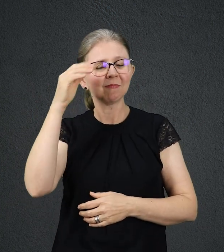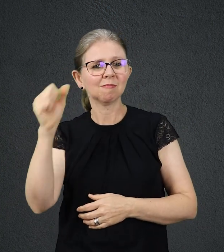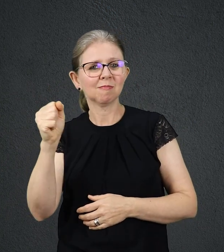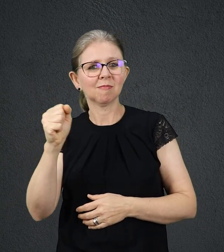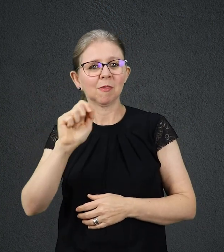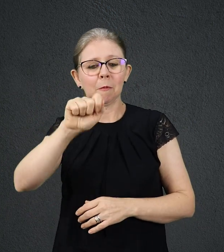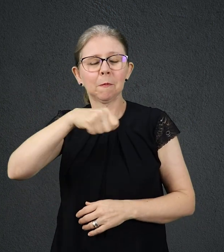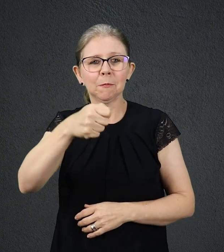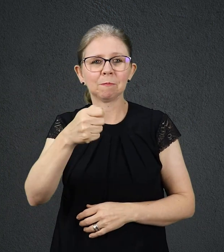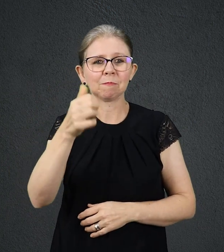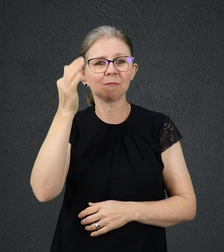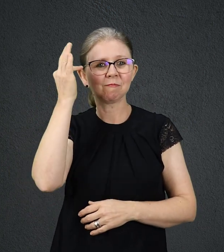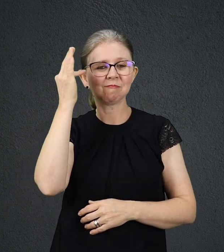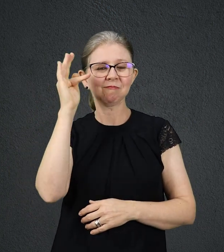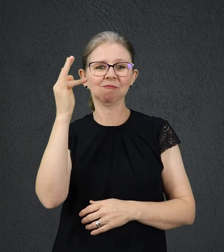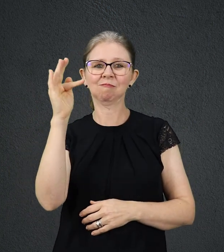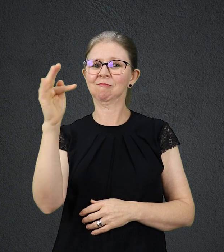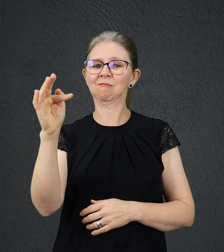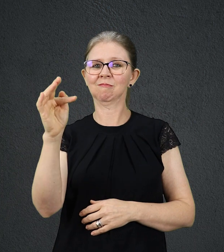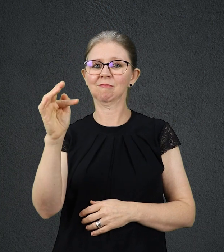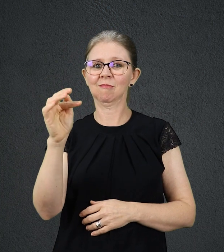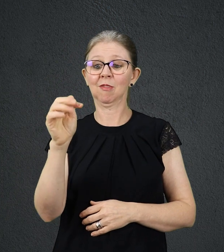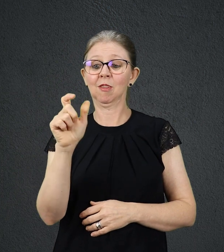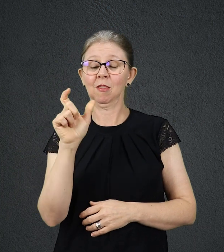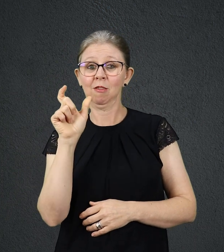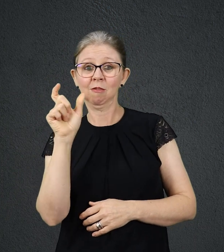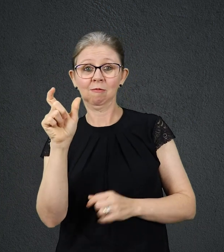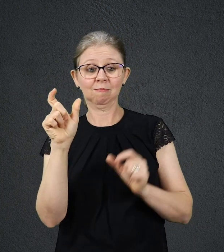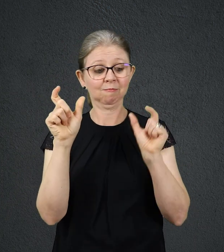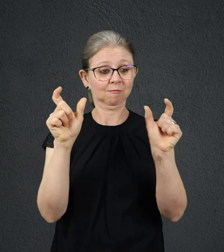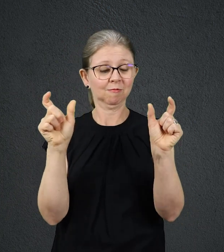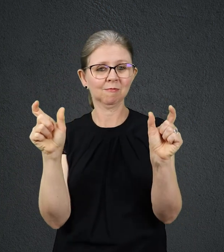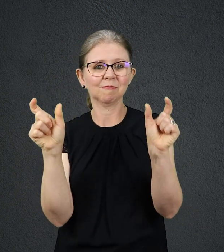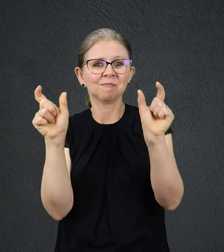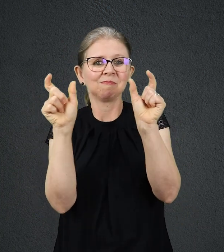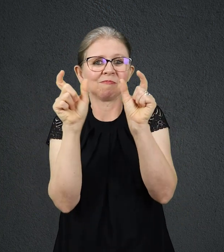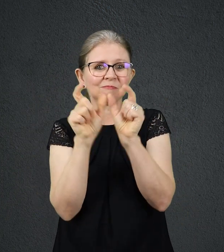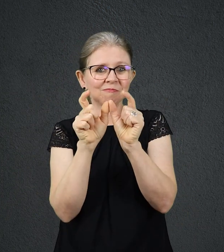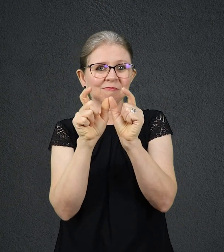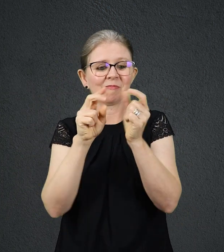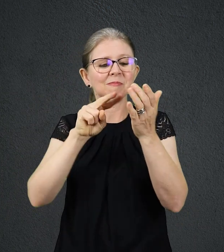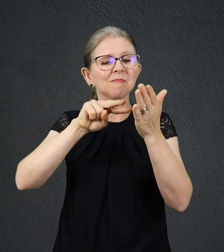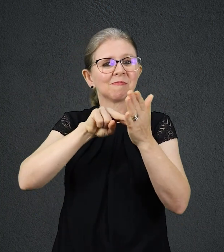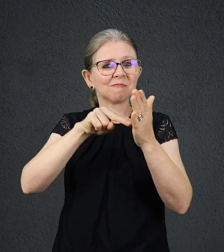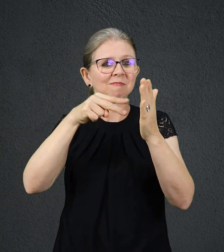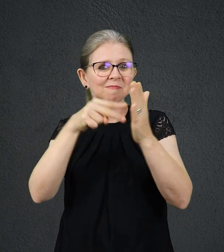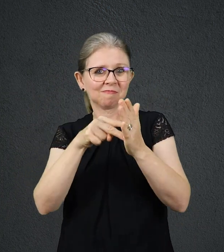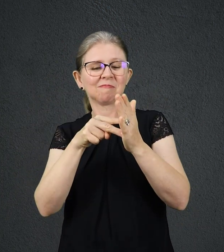palavras gregas filos, amor ou amizade, e sofia, sabedoria, resultando em